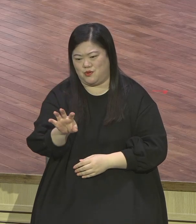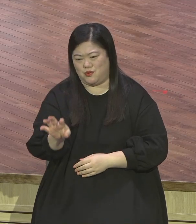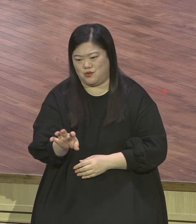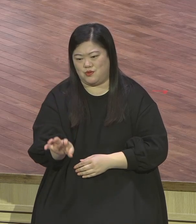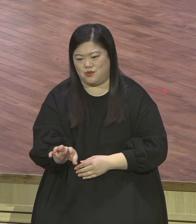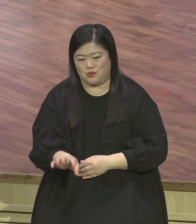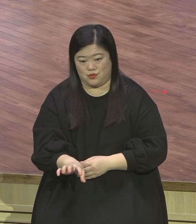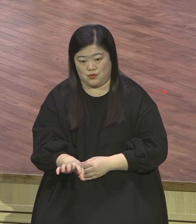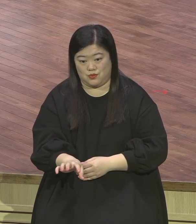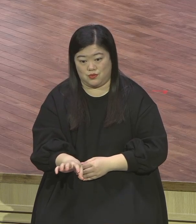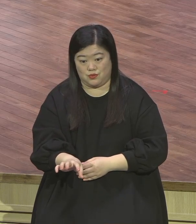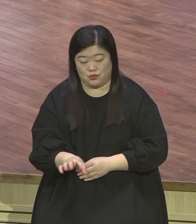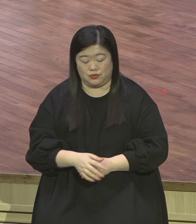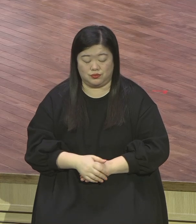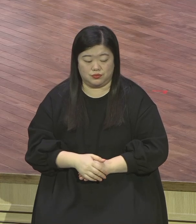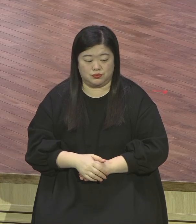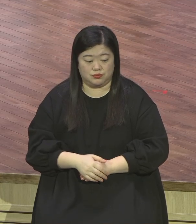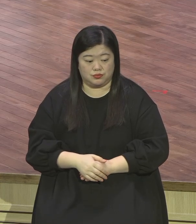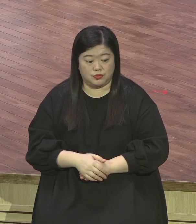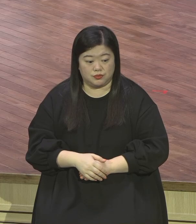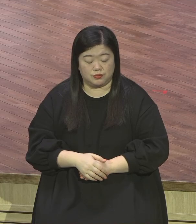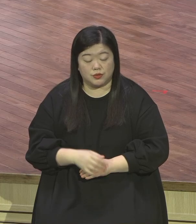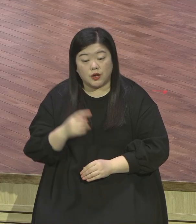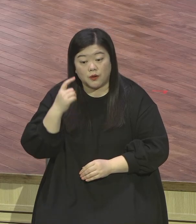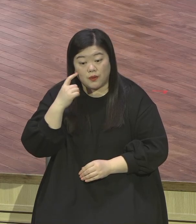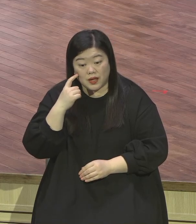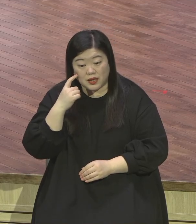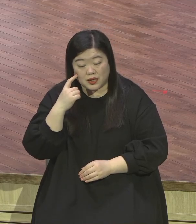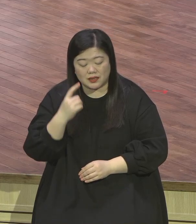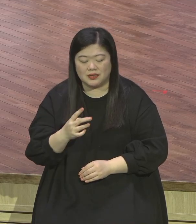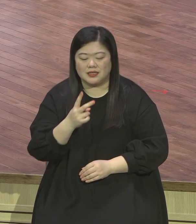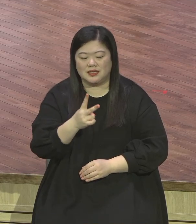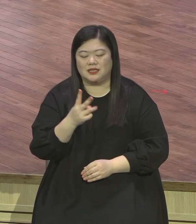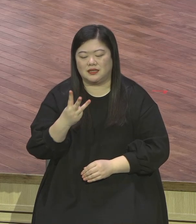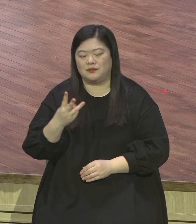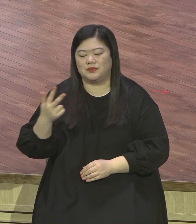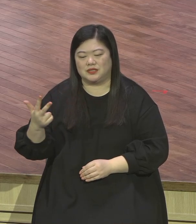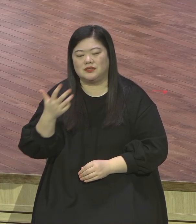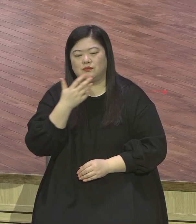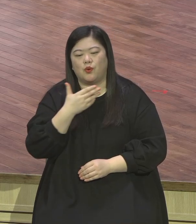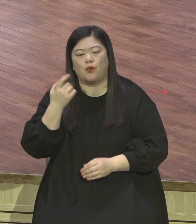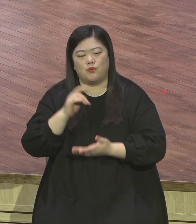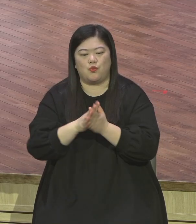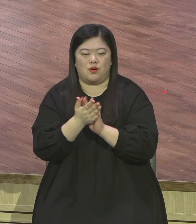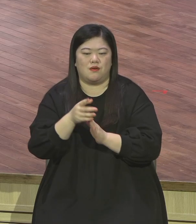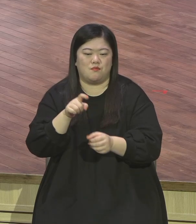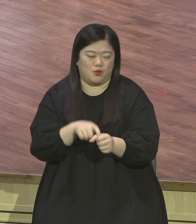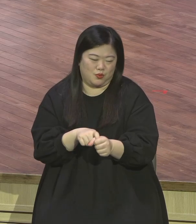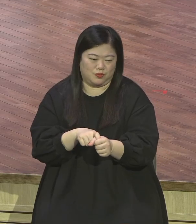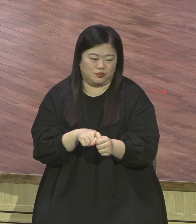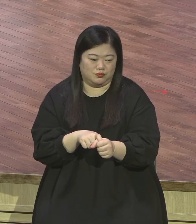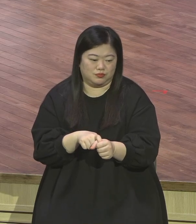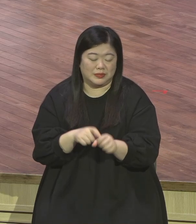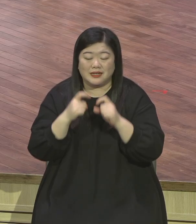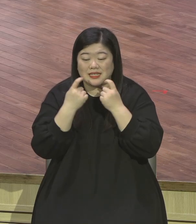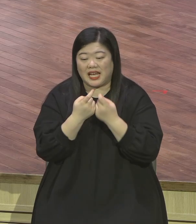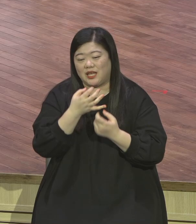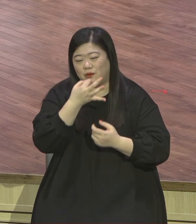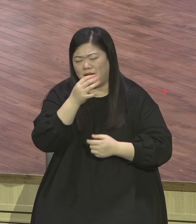목적이 하나밖에 하나님 아시잖아요 237 복음화 그거 때문입니다 본당 헌당을 하고 나면